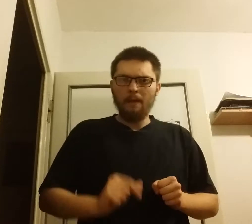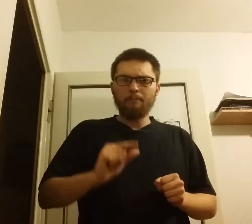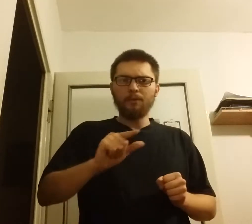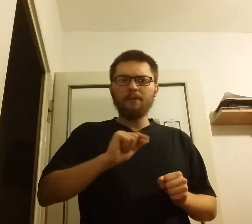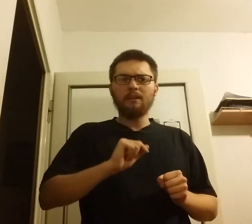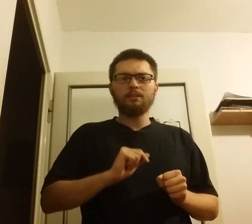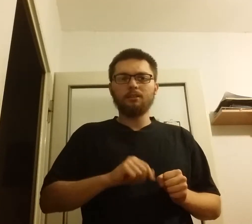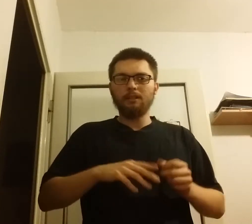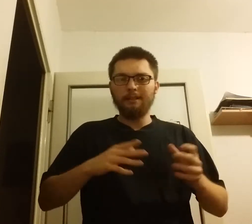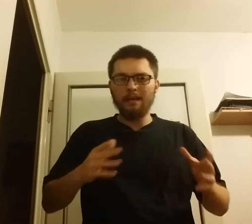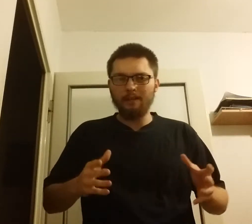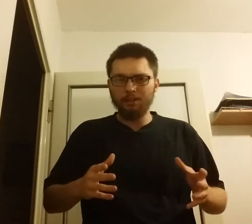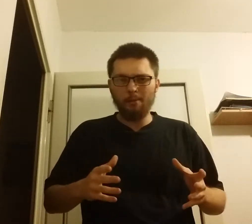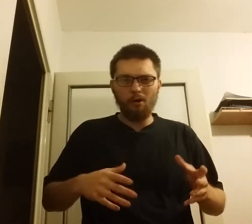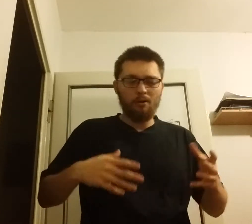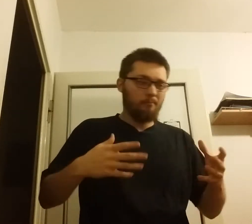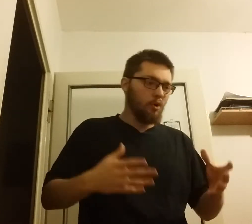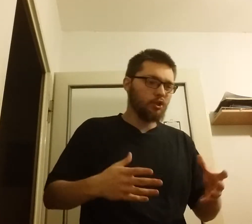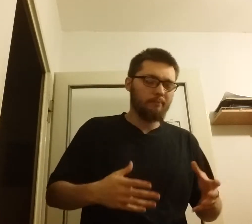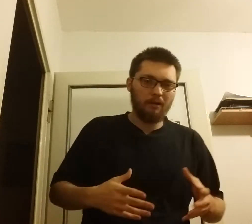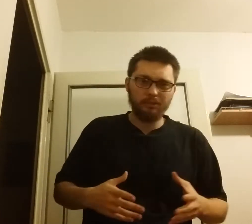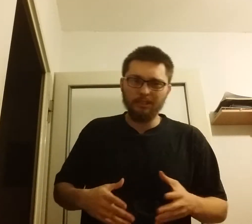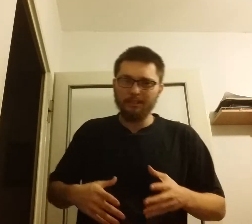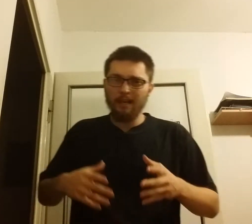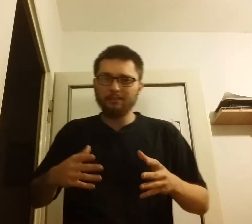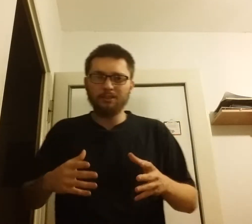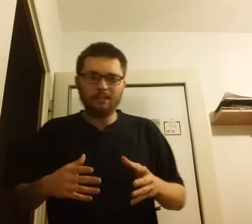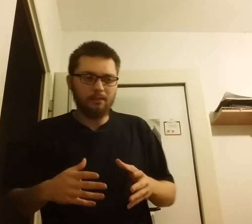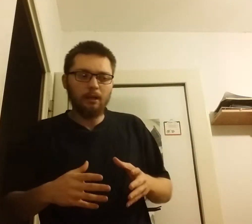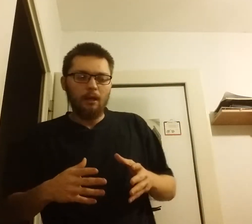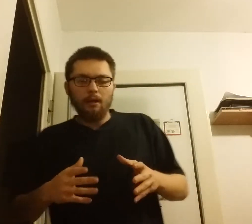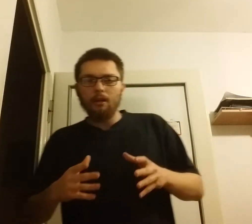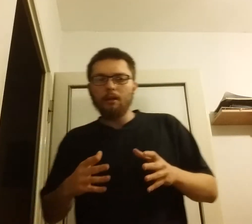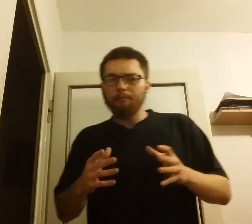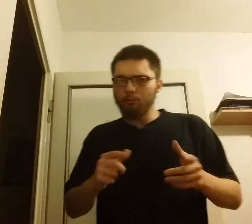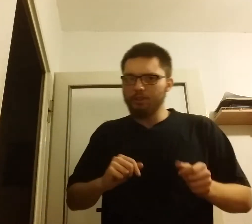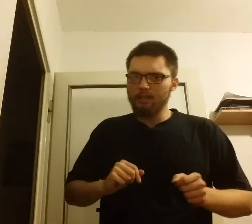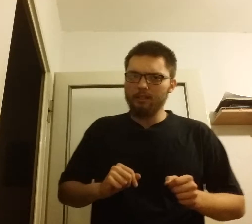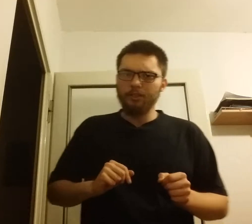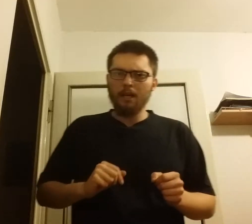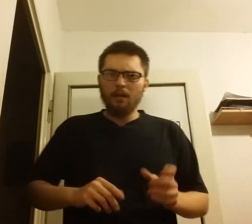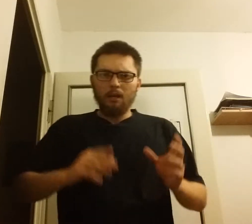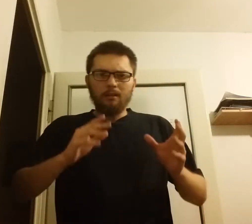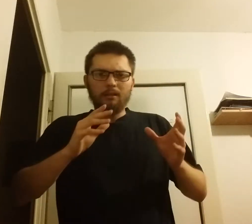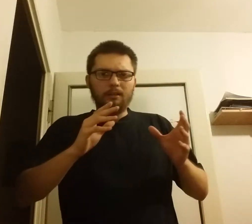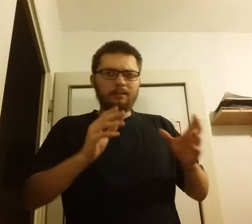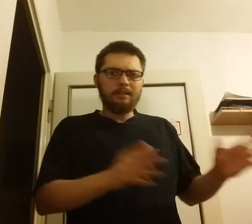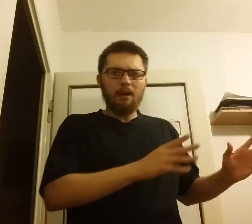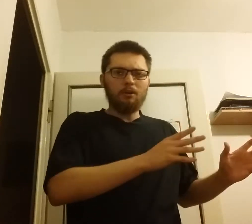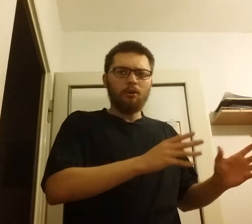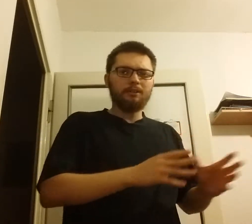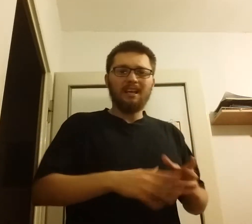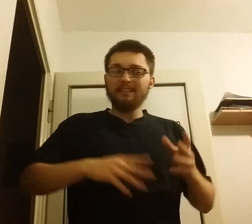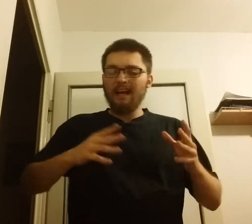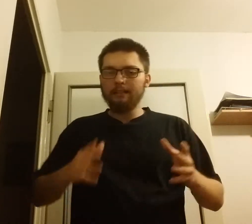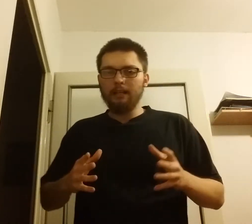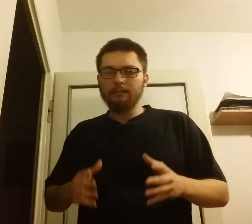Ponieważ jak wiadomo, Morze Bałtyckie, a co za tym później idzie cały Ocean Atlantycki,